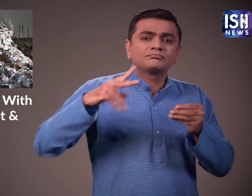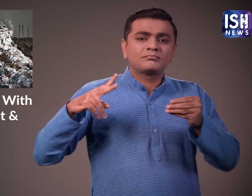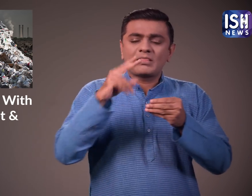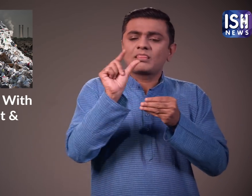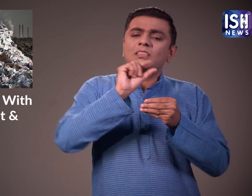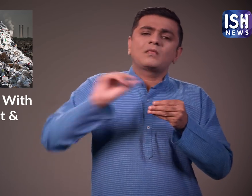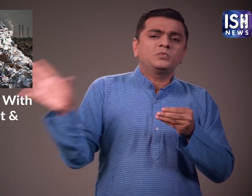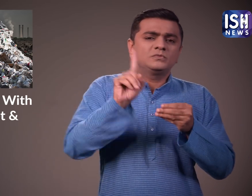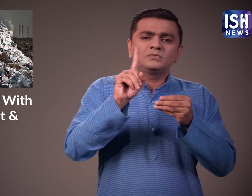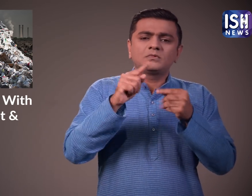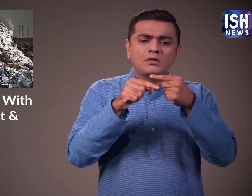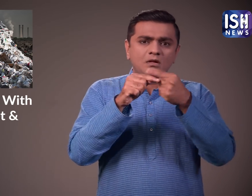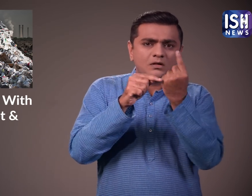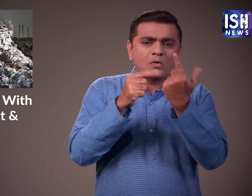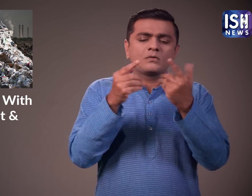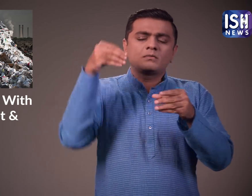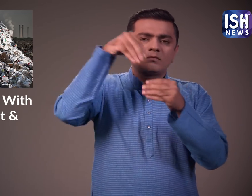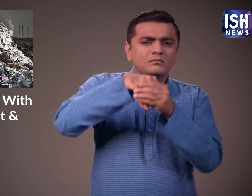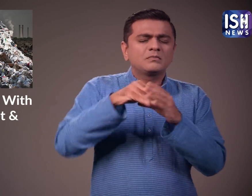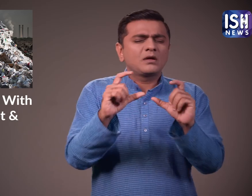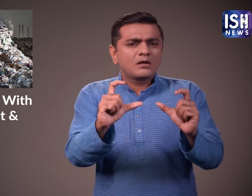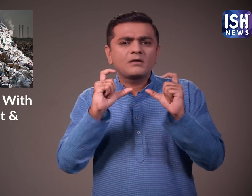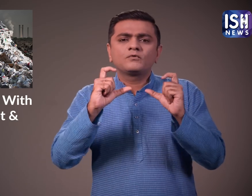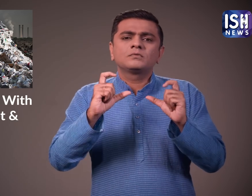रखे कि केवल पैकेट को काटे या छोटे पीस को वापस बड़े में डाल दे